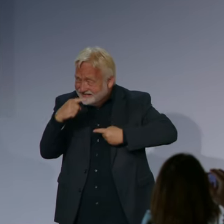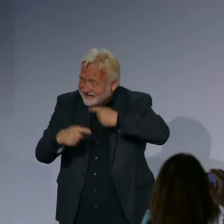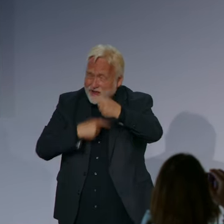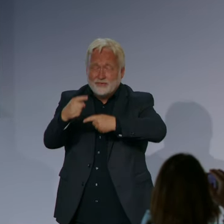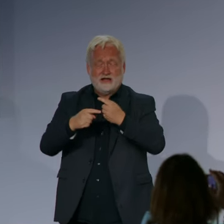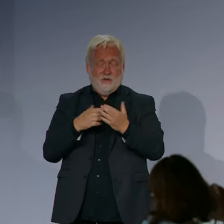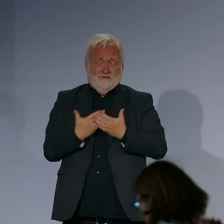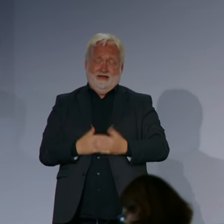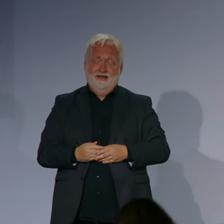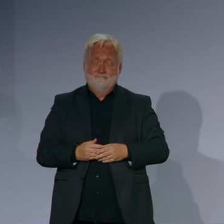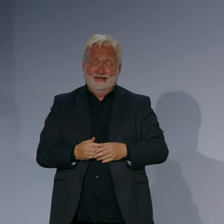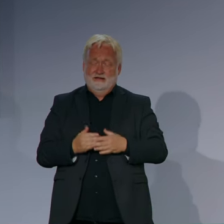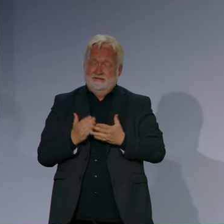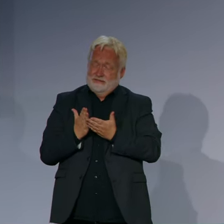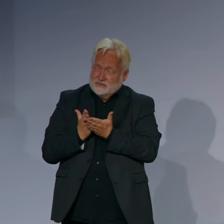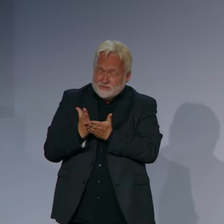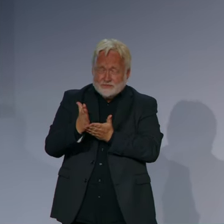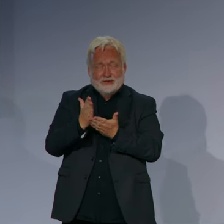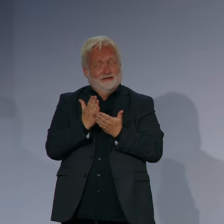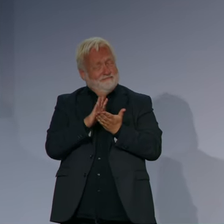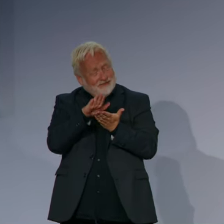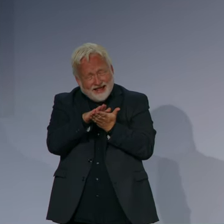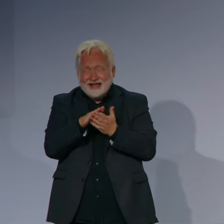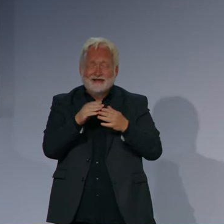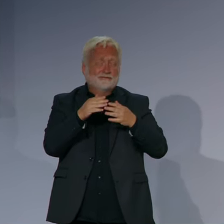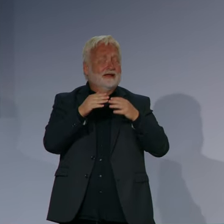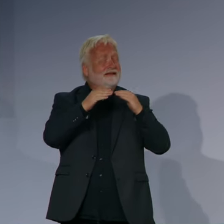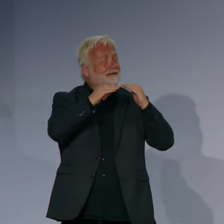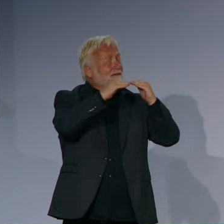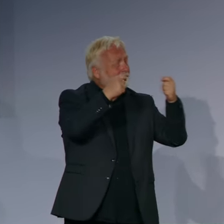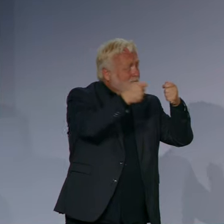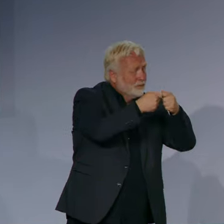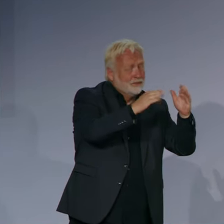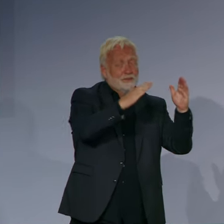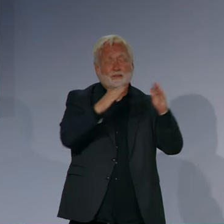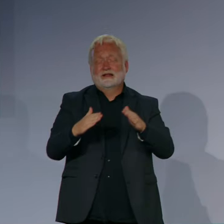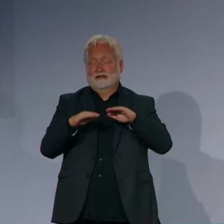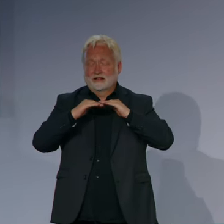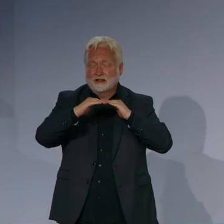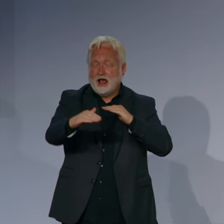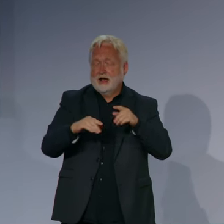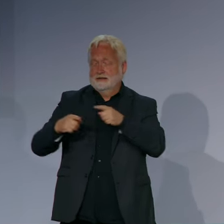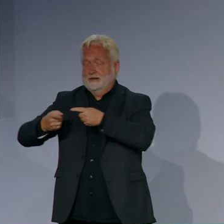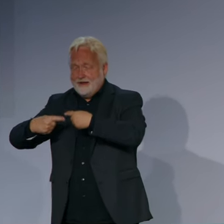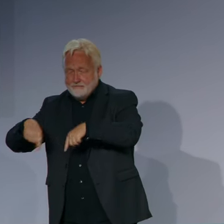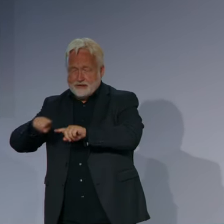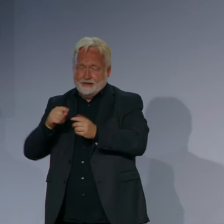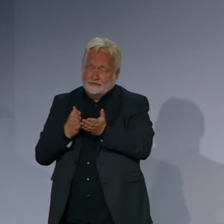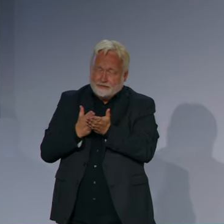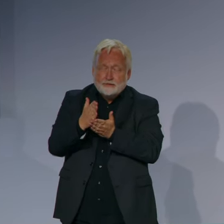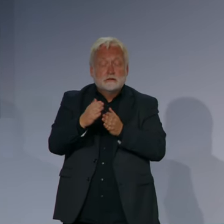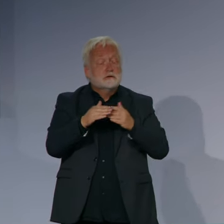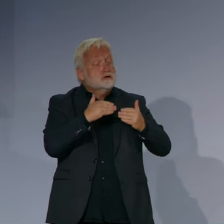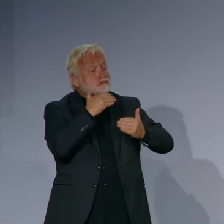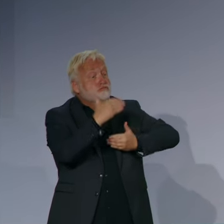das Barrierefreiheitsstärkungsgesetz in Kraft tritt. Dann müssen zum Beispiel neue Computer und Handys barrierefrei bedienbar